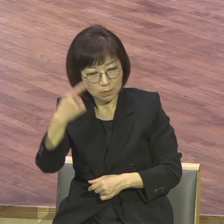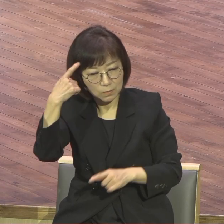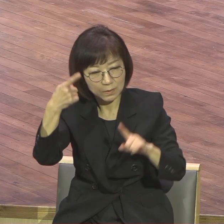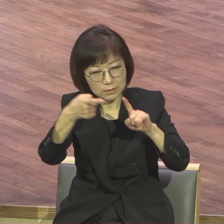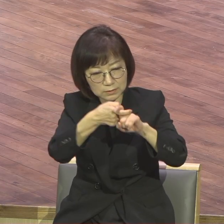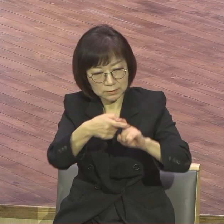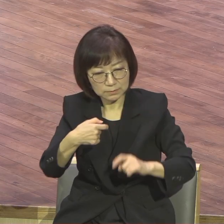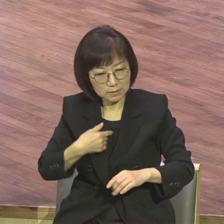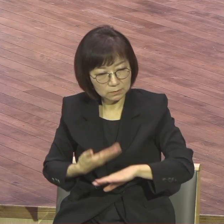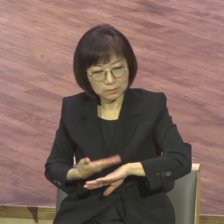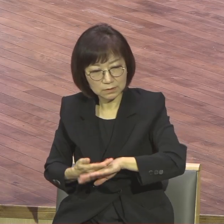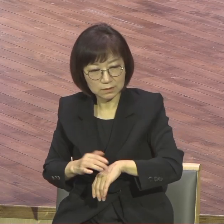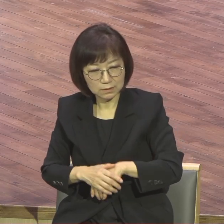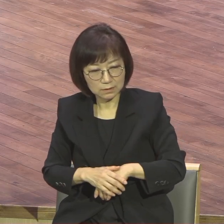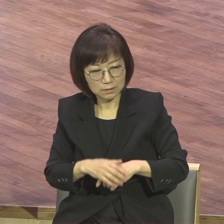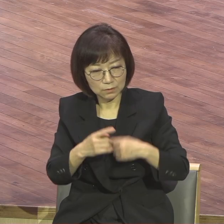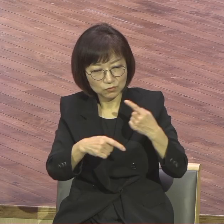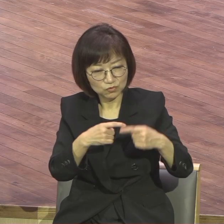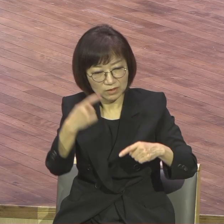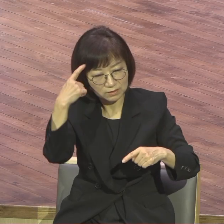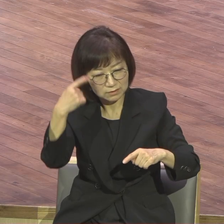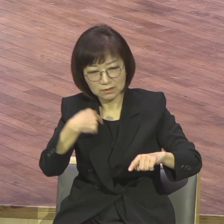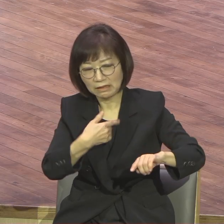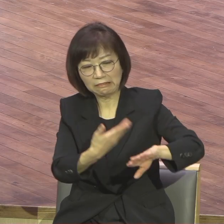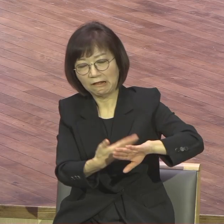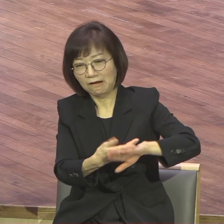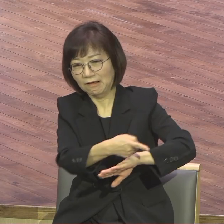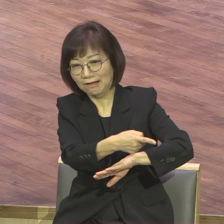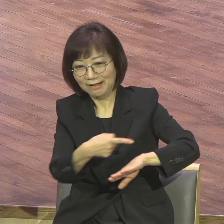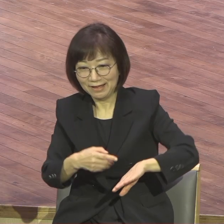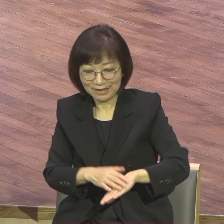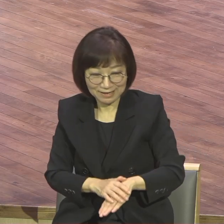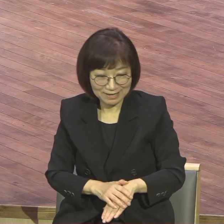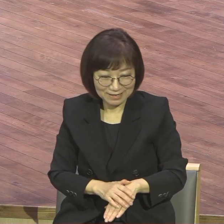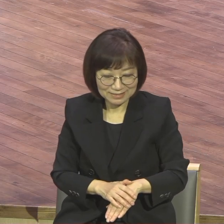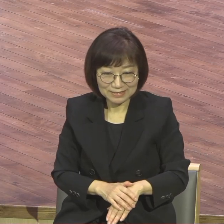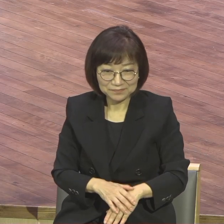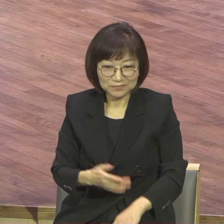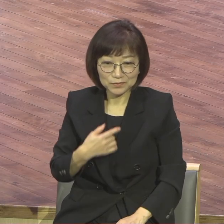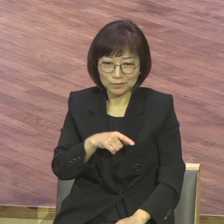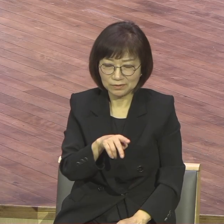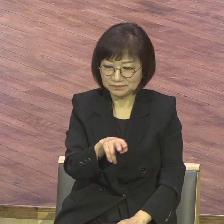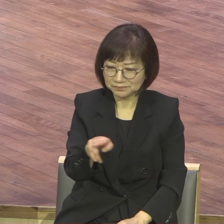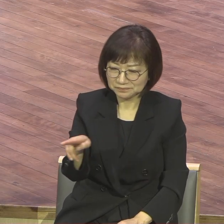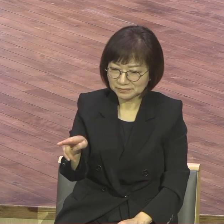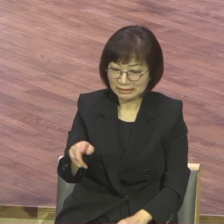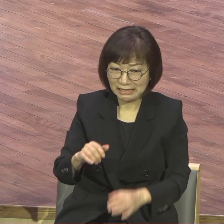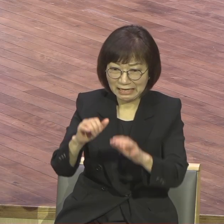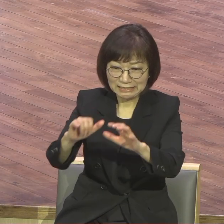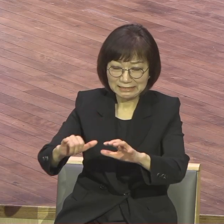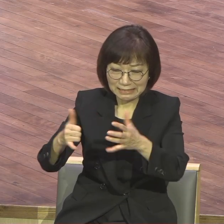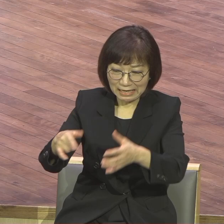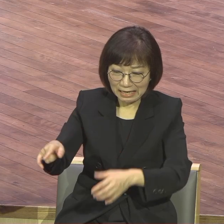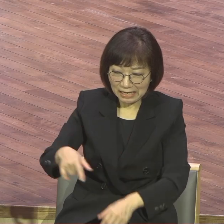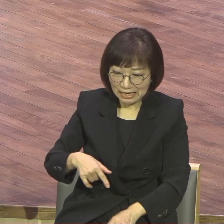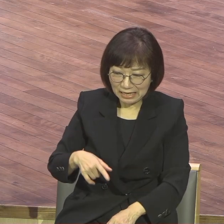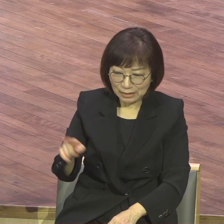달라요 아 이분은 서론에 서론에 매 있는 사람이구나 모든 게 이 사람 저 사람 이것저것